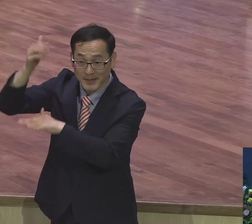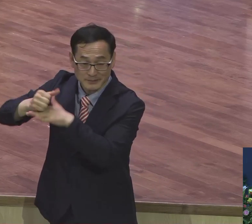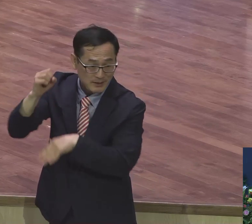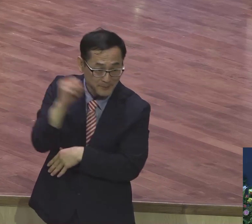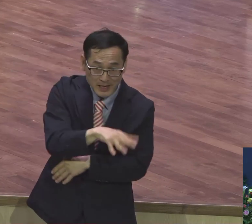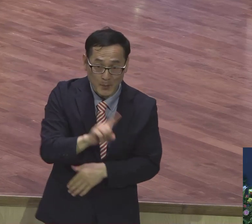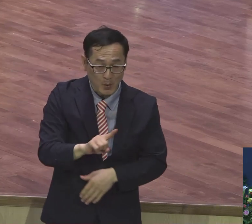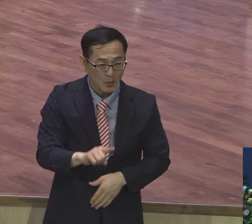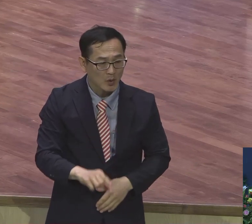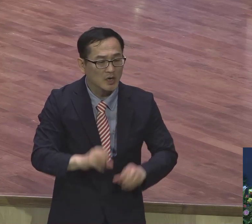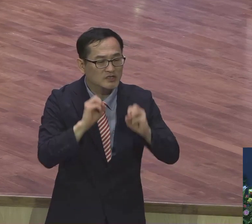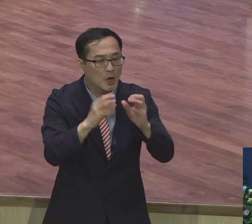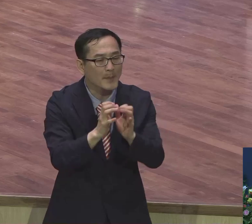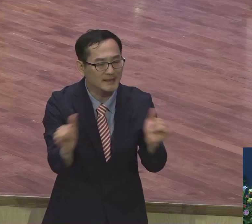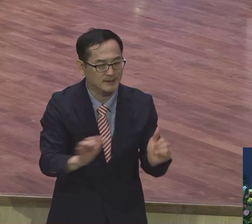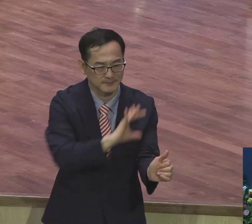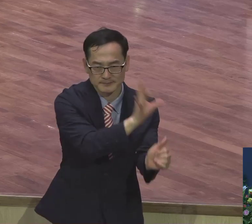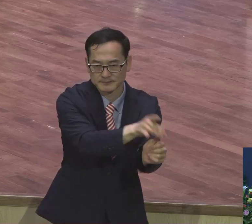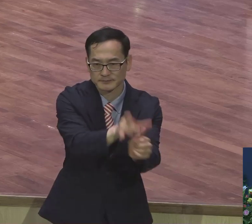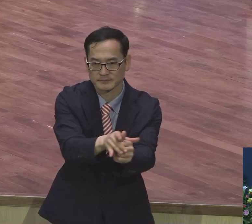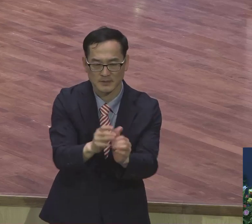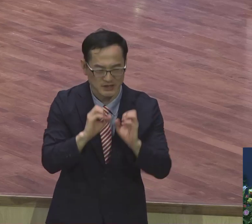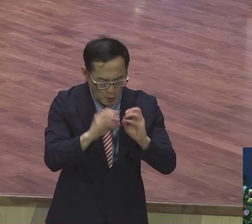뭡니까 전파하는 사명이에요.